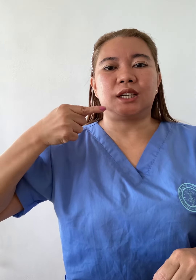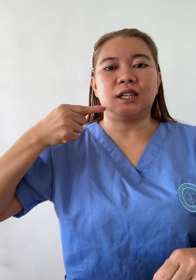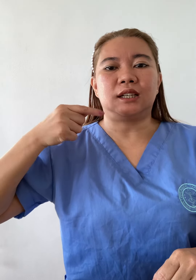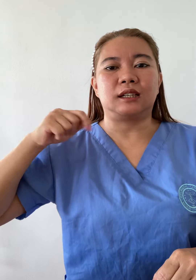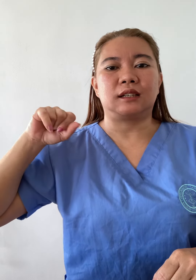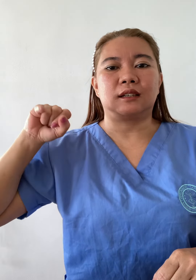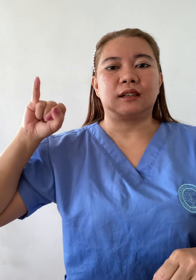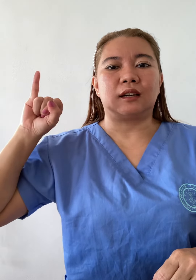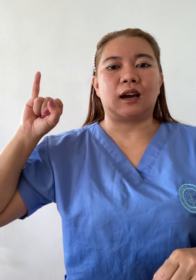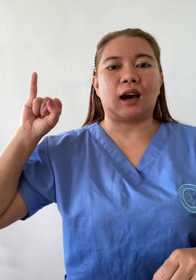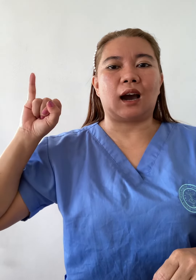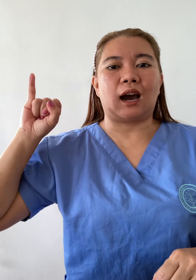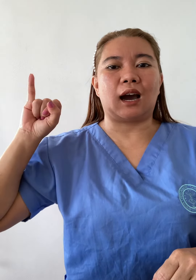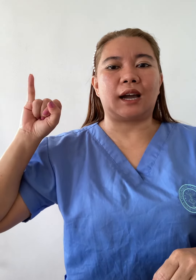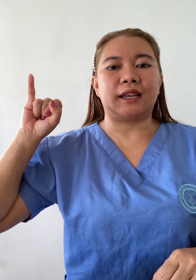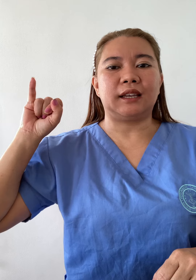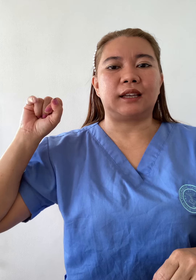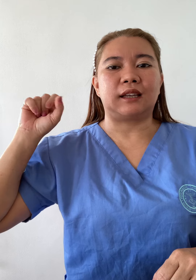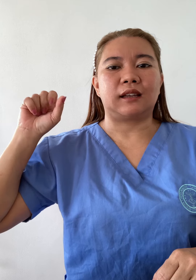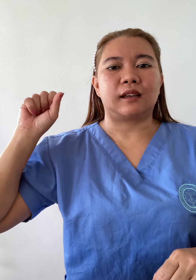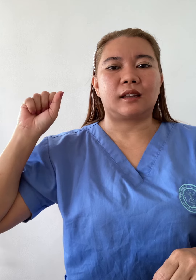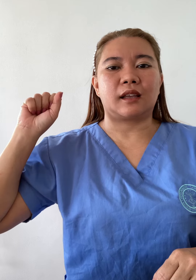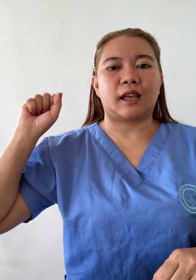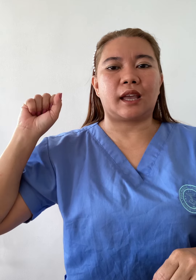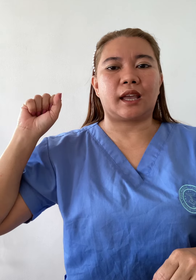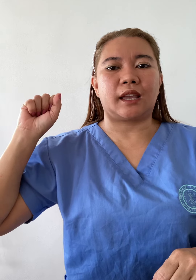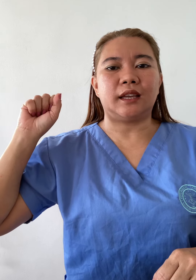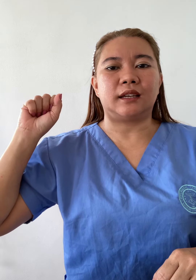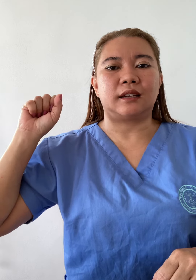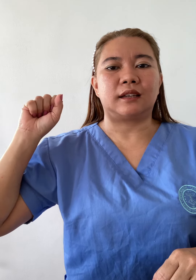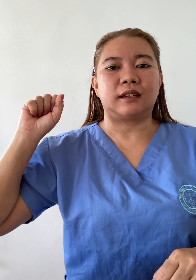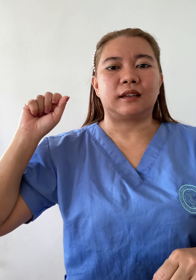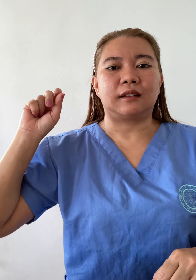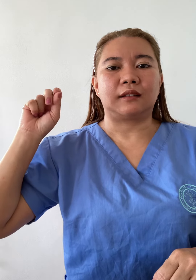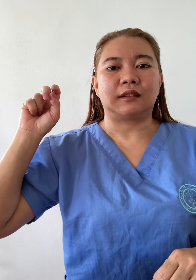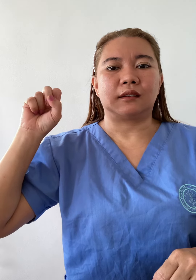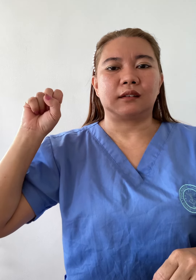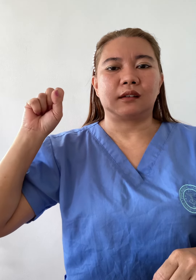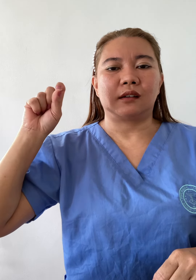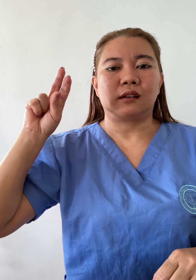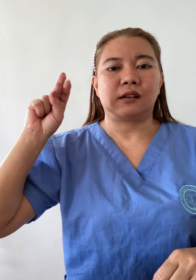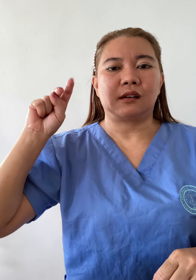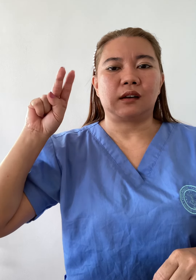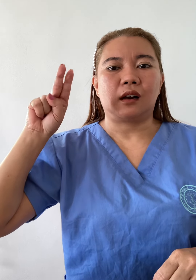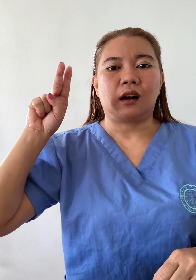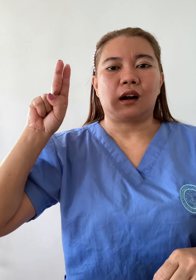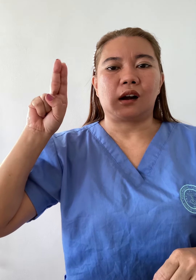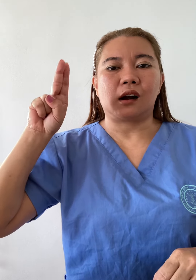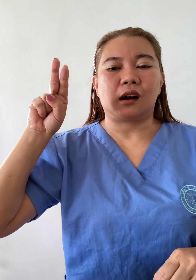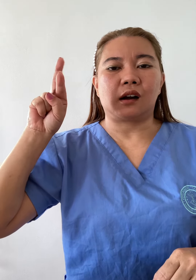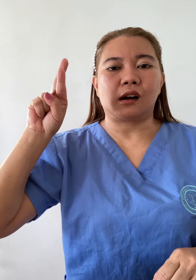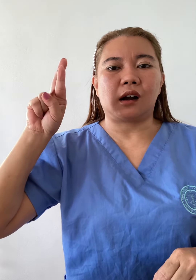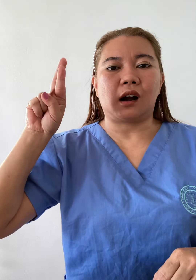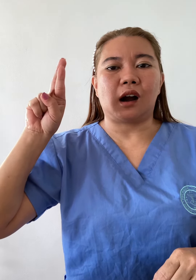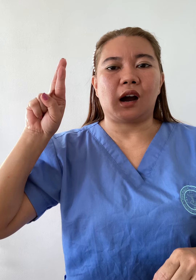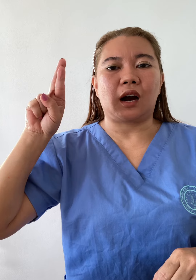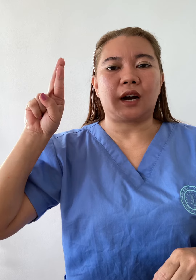I, A, R,